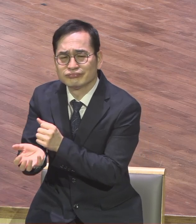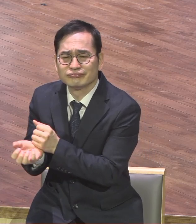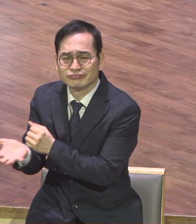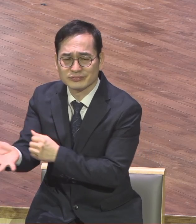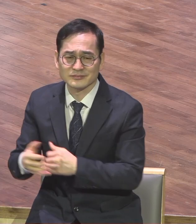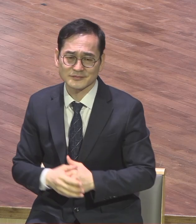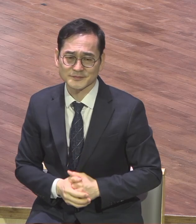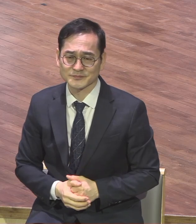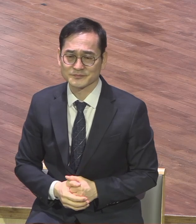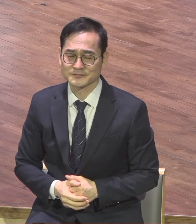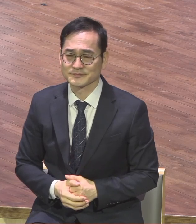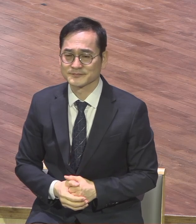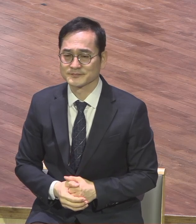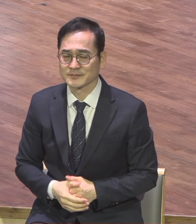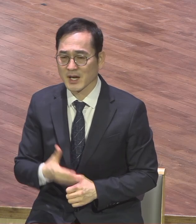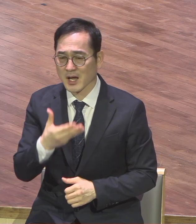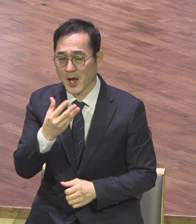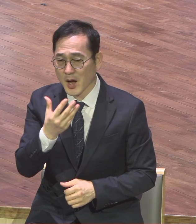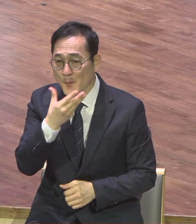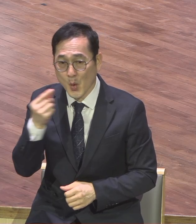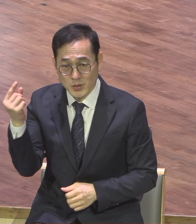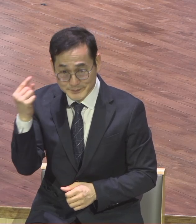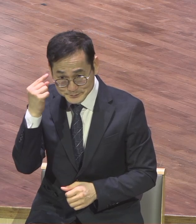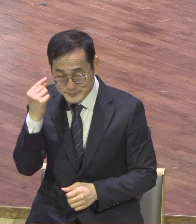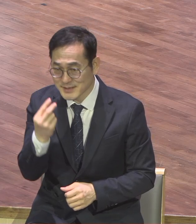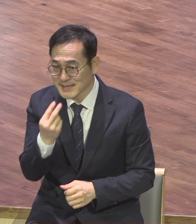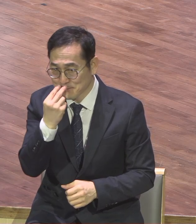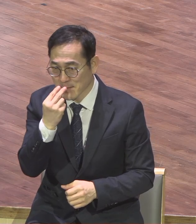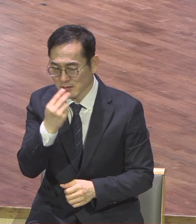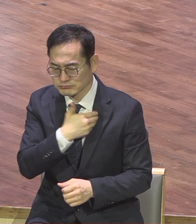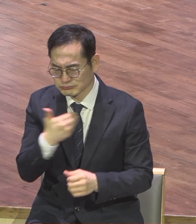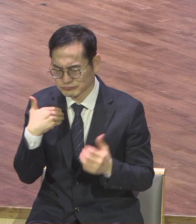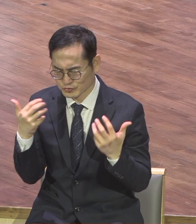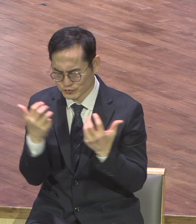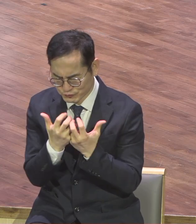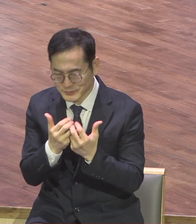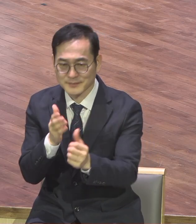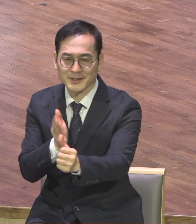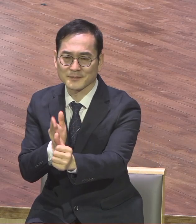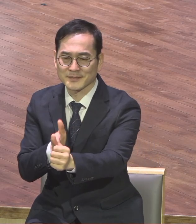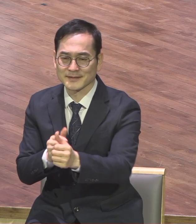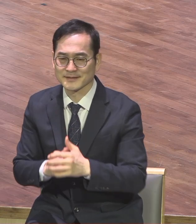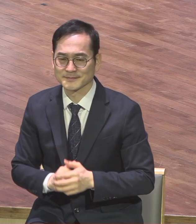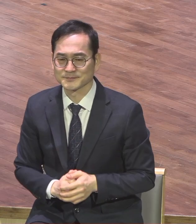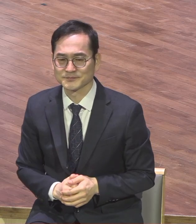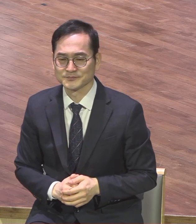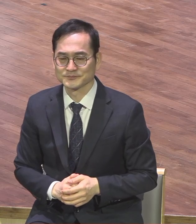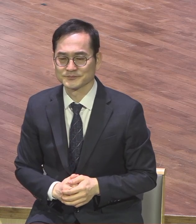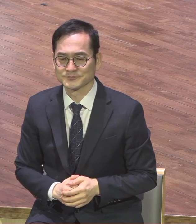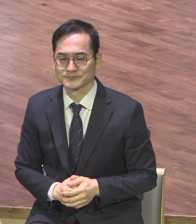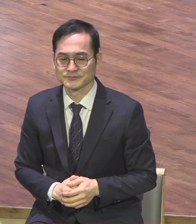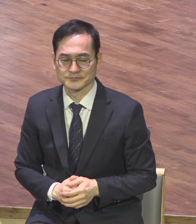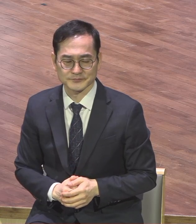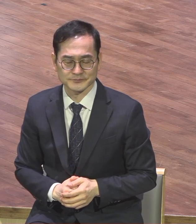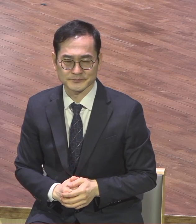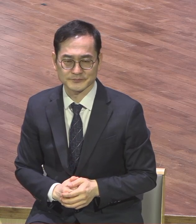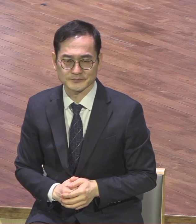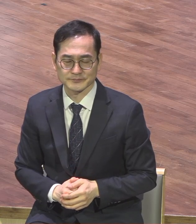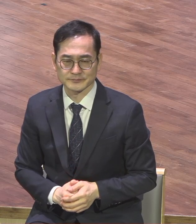충만한 연교회 전성도 되기를 축복합니다 우리가 매주일 살펴보고 있는 이 애외소서